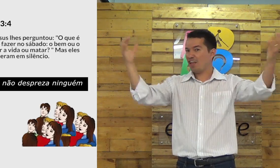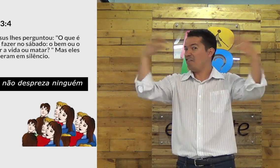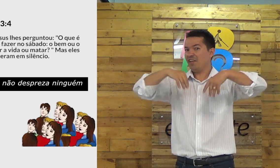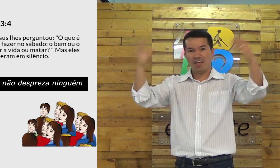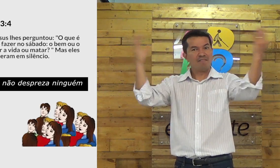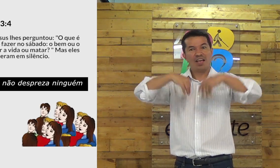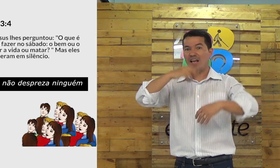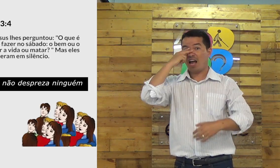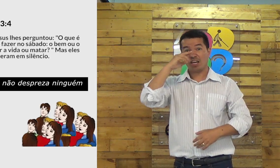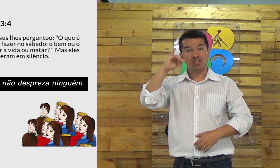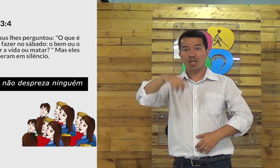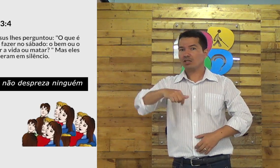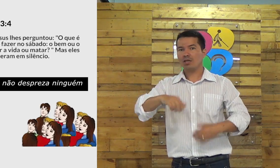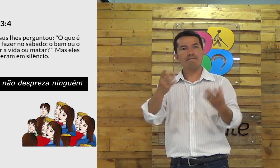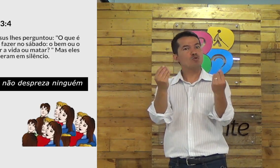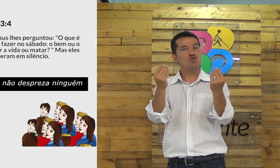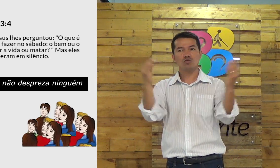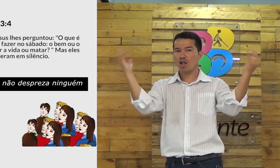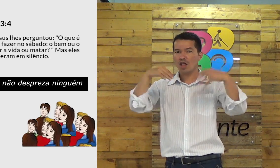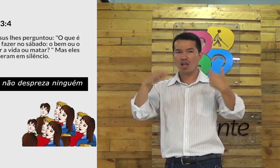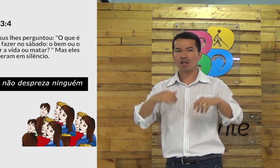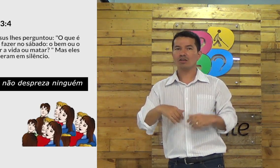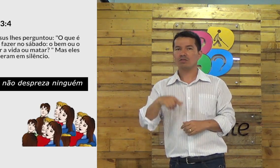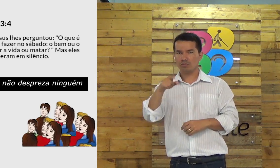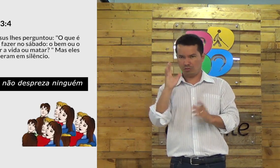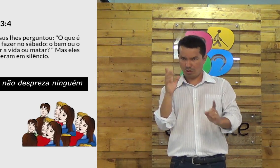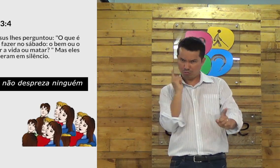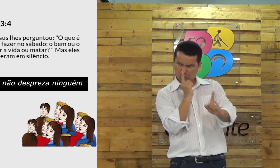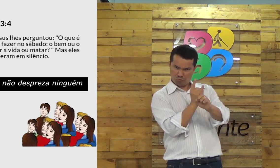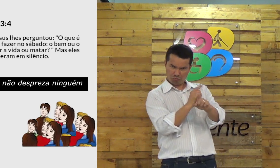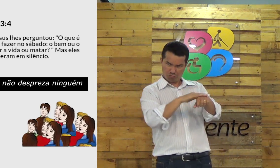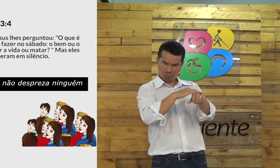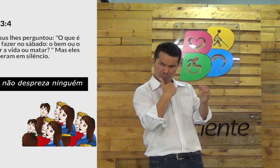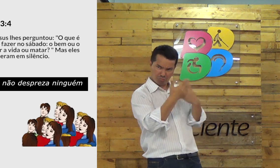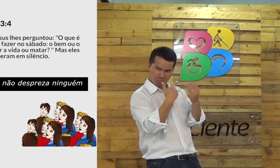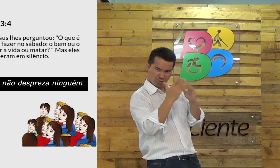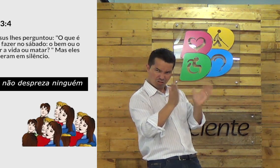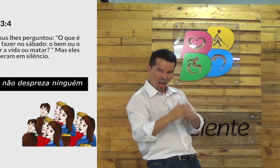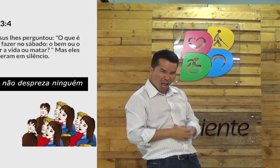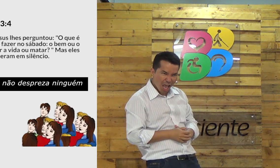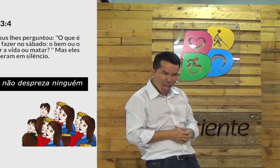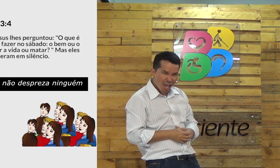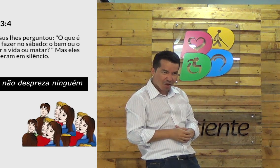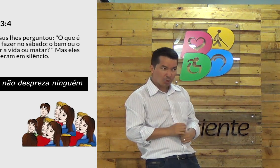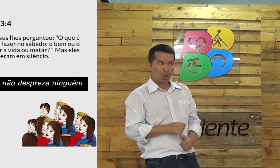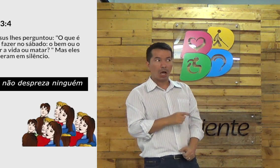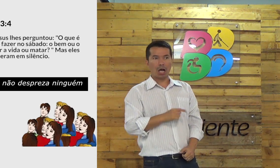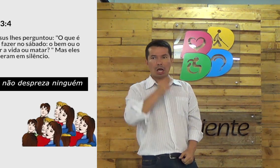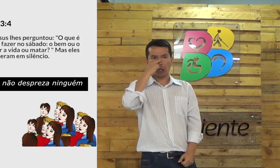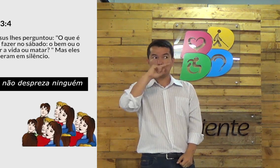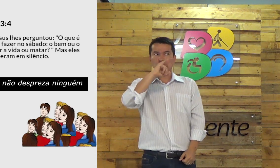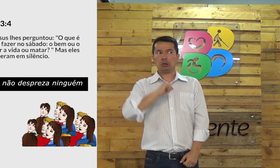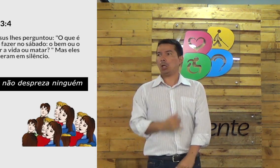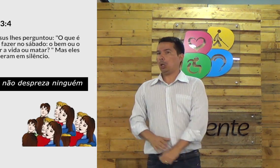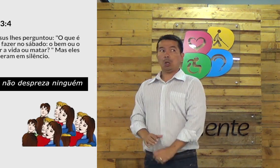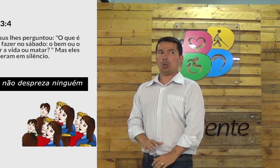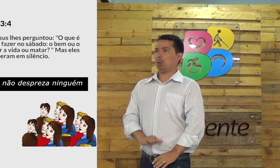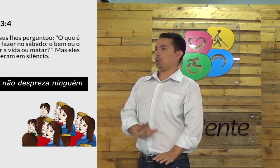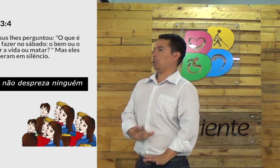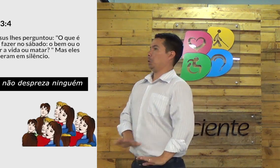haitianos vêm aqui para Curitiba você sabia? você já encontrou algum? já conversou com algum? ah não porque ai